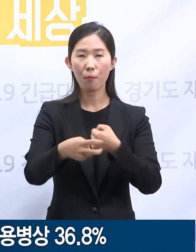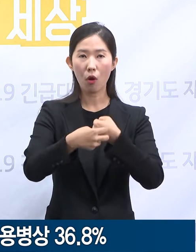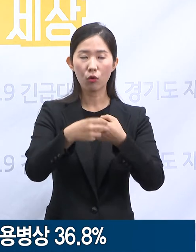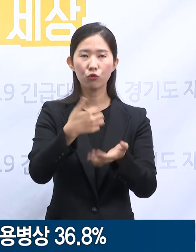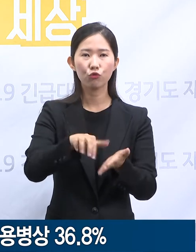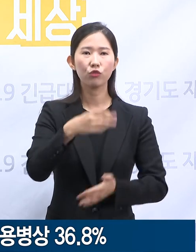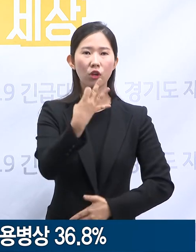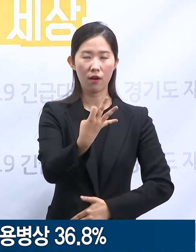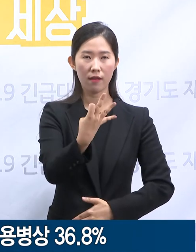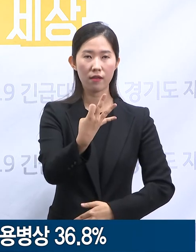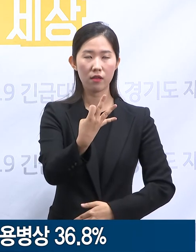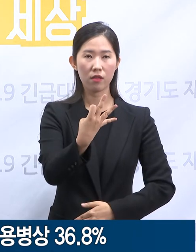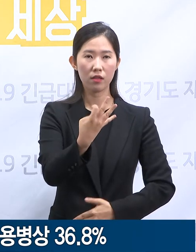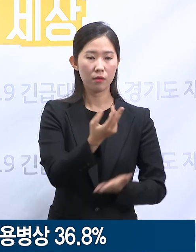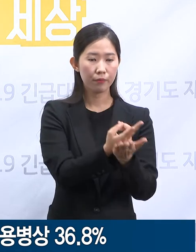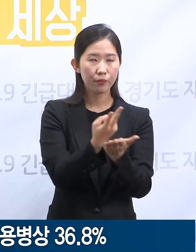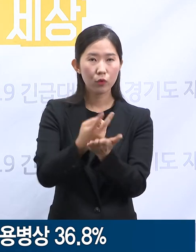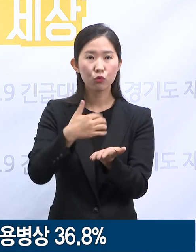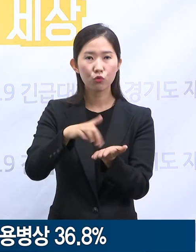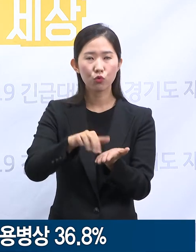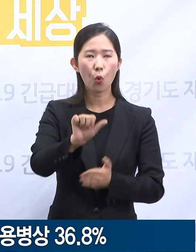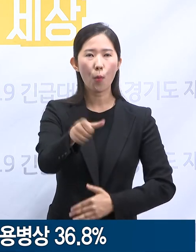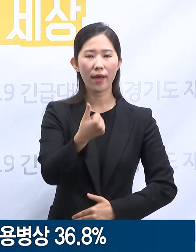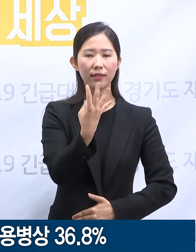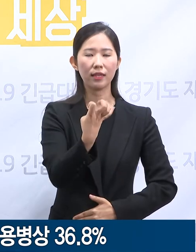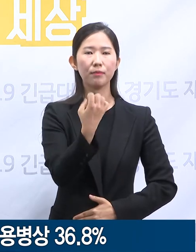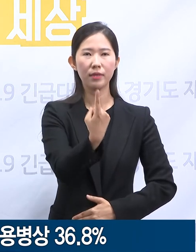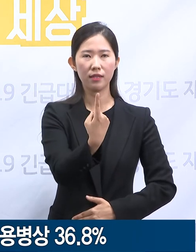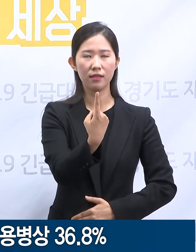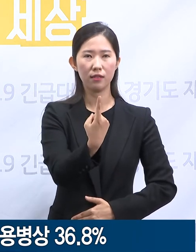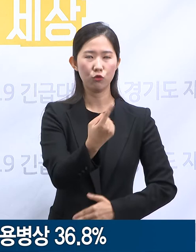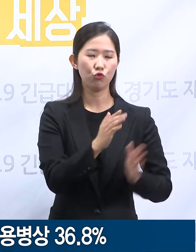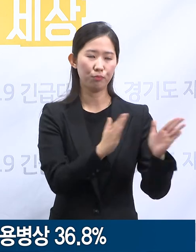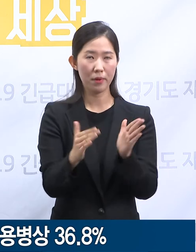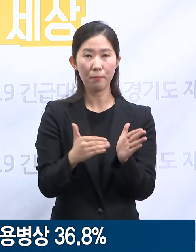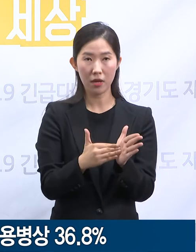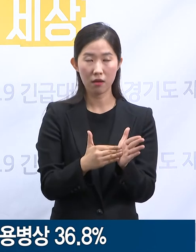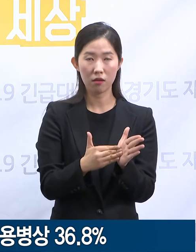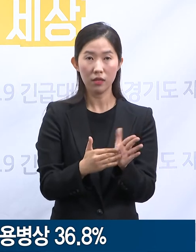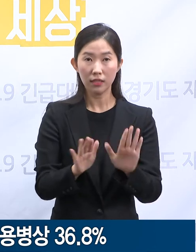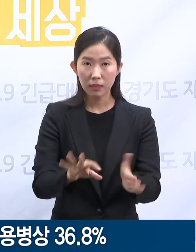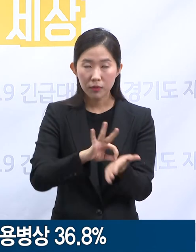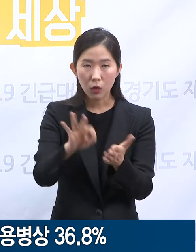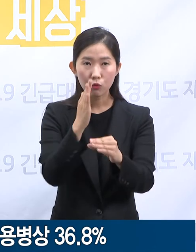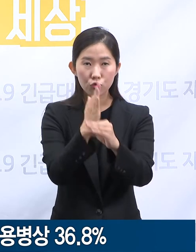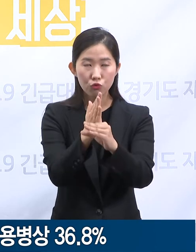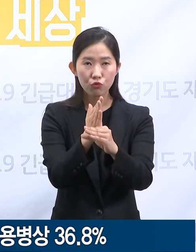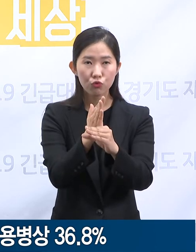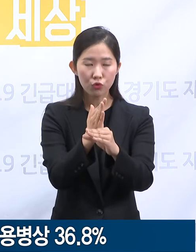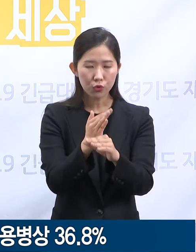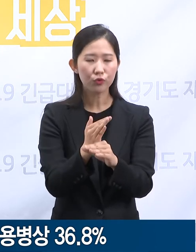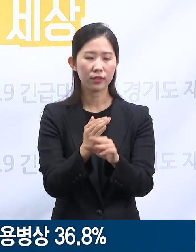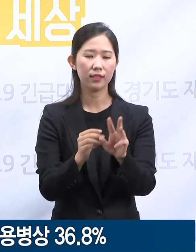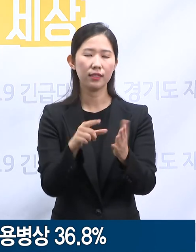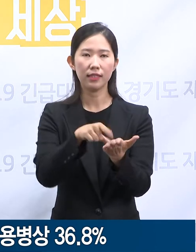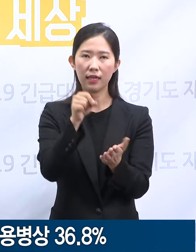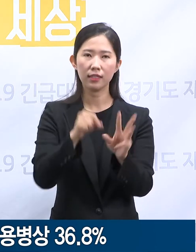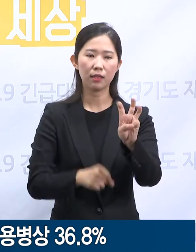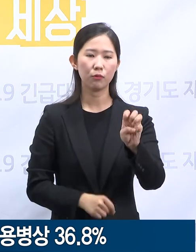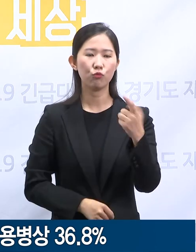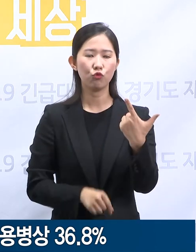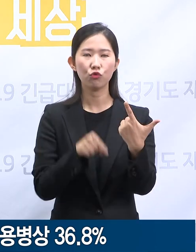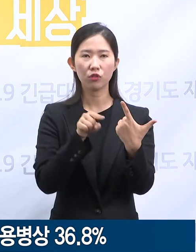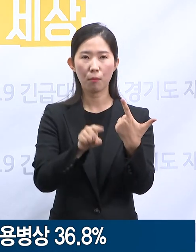541개의 확진자 치료 병상을 확보하고 있으며 현재 사용 중인 병상은 그중 36.8%인